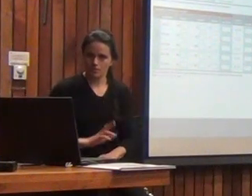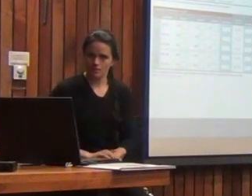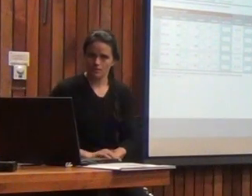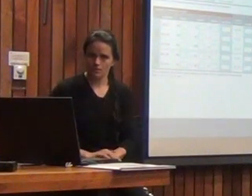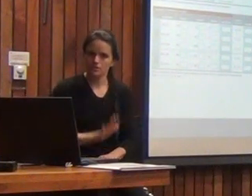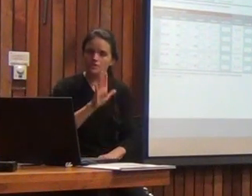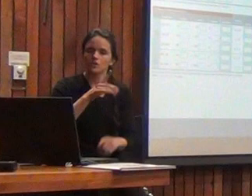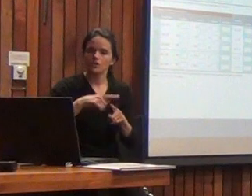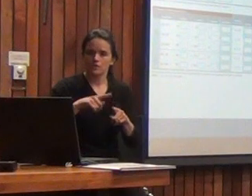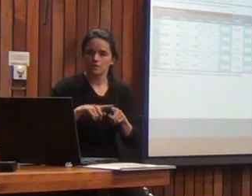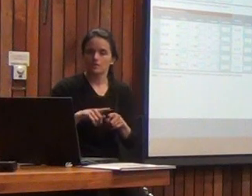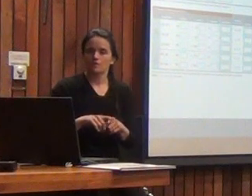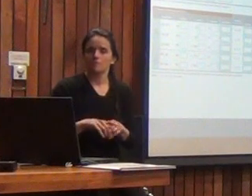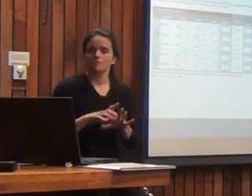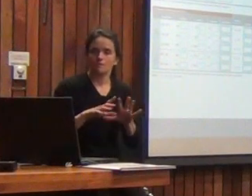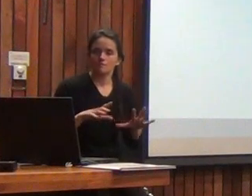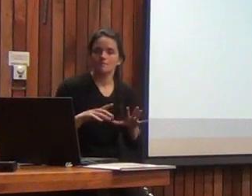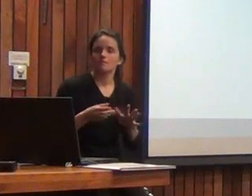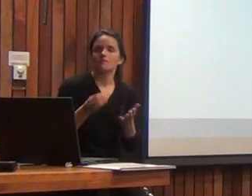cinco veces más que el BISC3